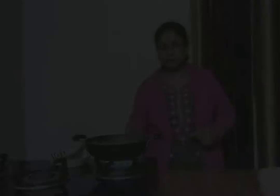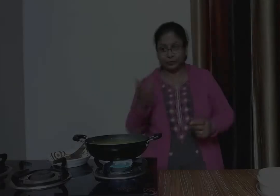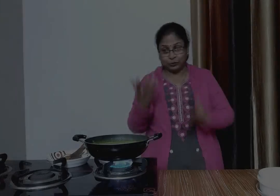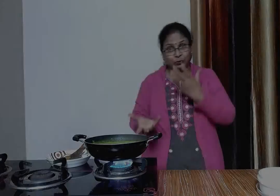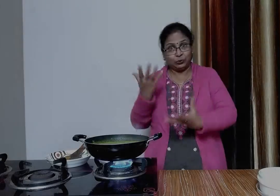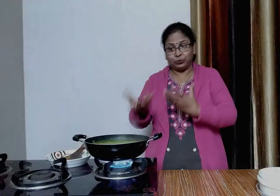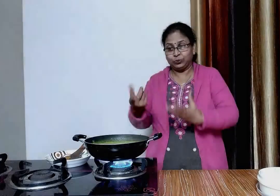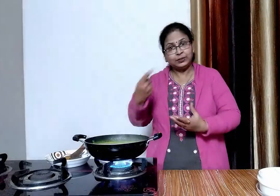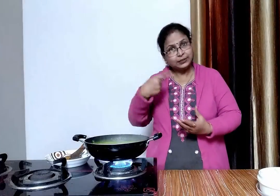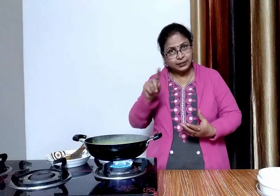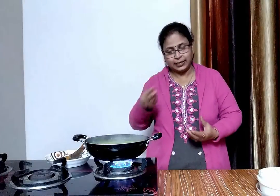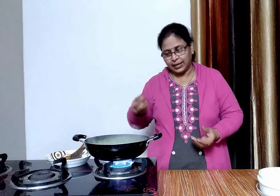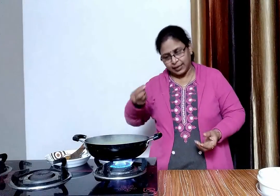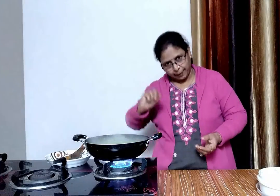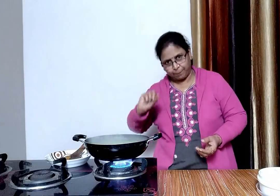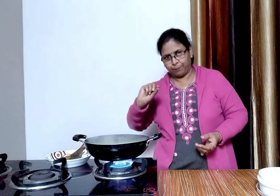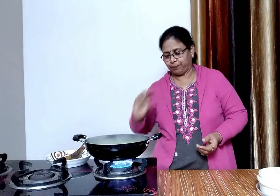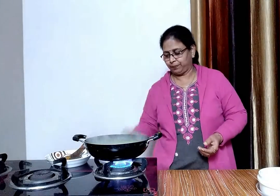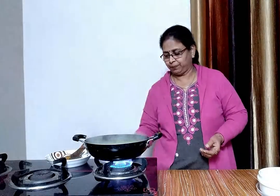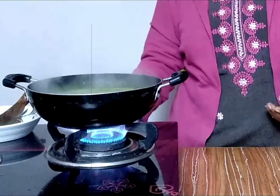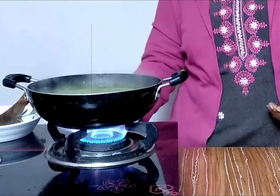जब उबाल आजाए तो कैस कम कर देंगे